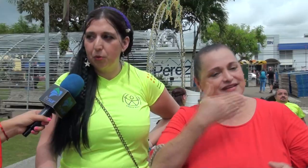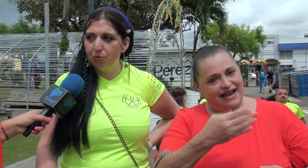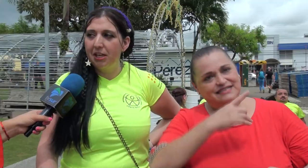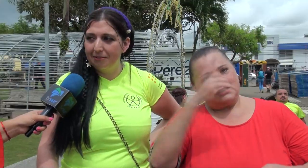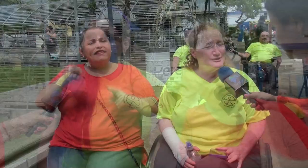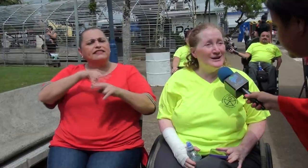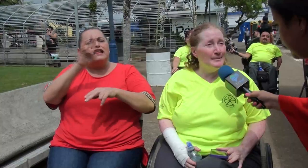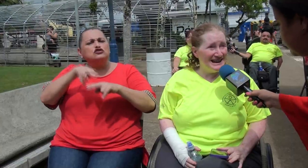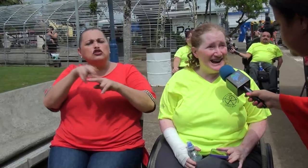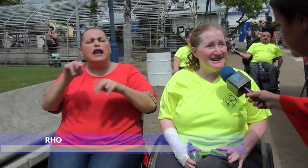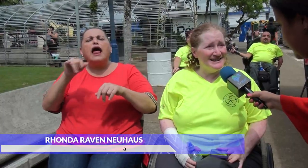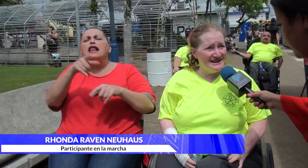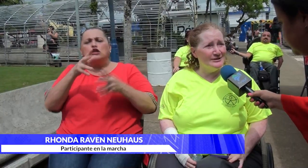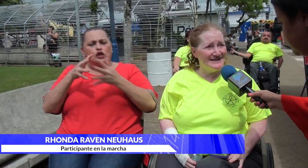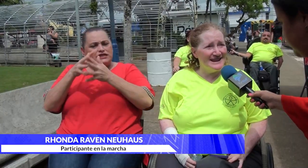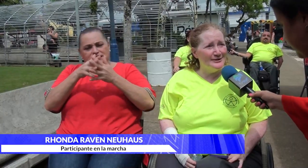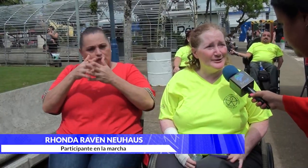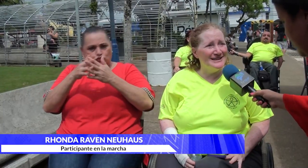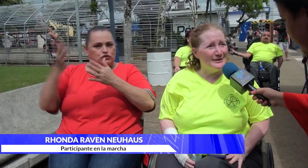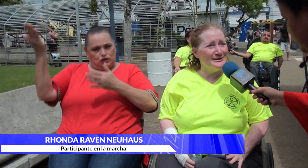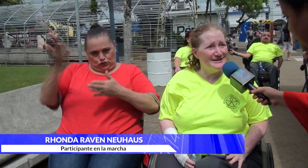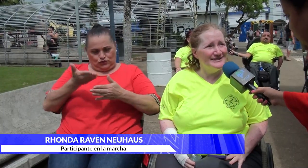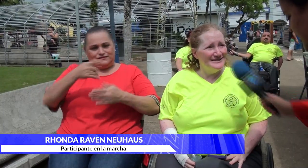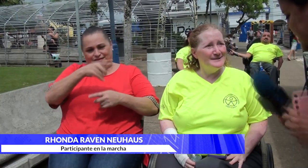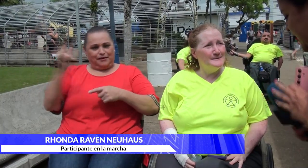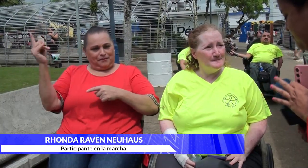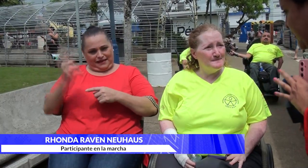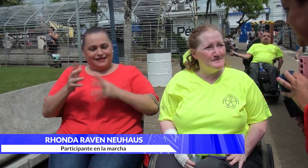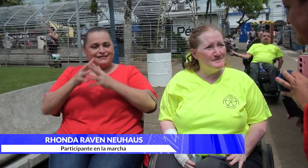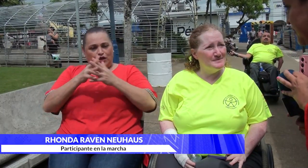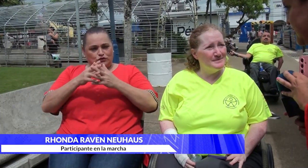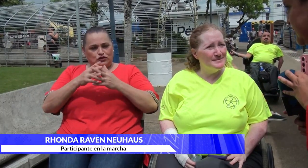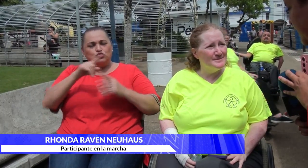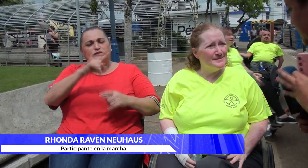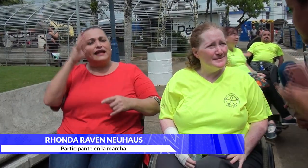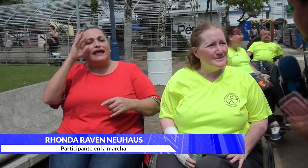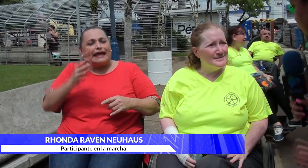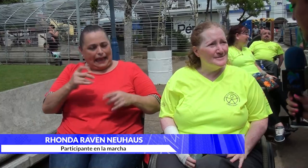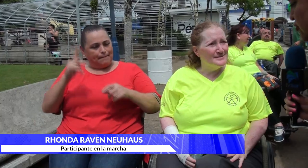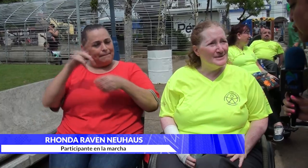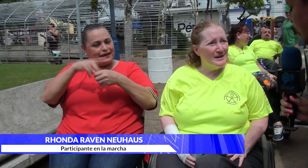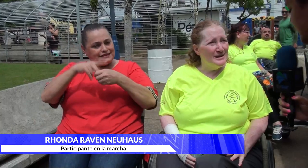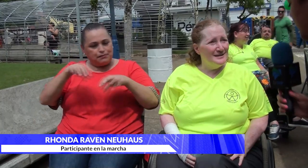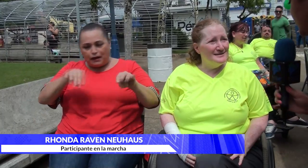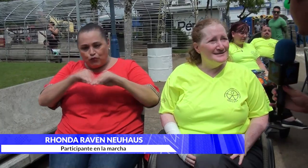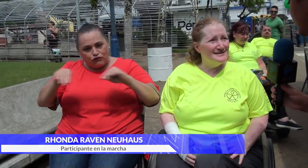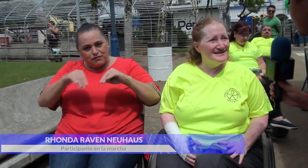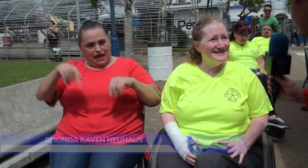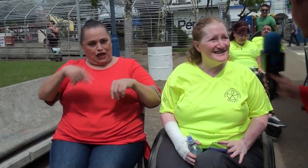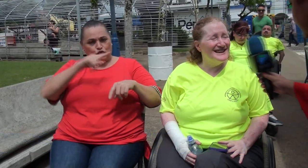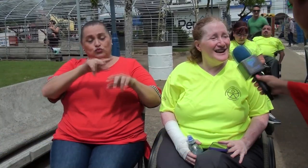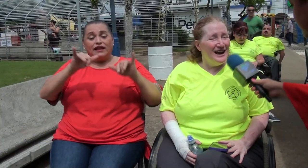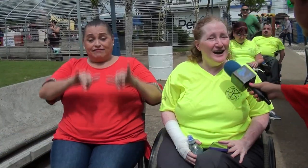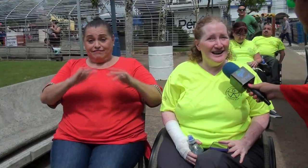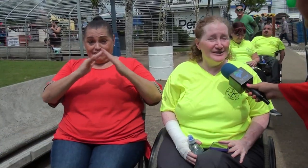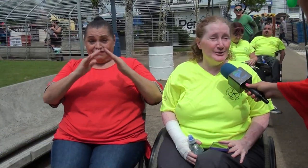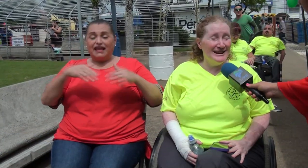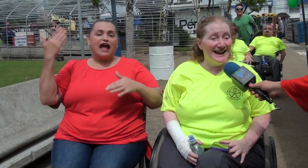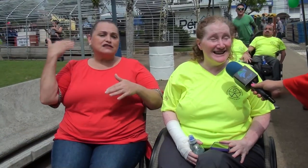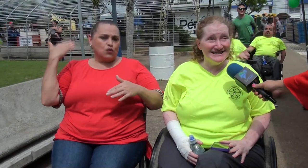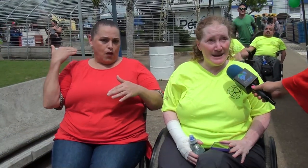nos dieron la oportunidad. Soy americana, de los Estados Unidos. ¿Qué le parece participar en estos movimientos? ¿Hace cuánto vive en Costa Rica?